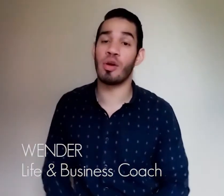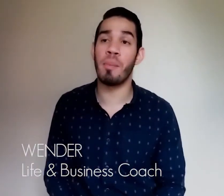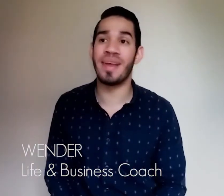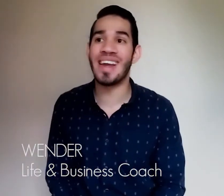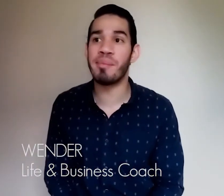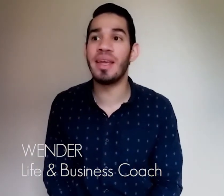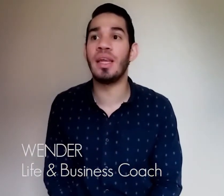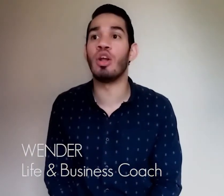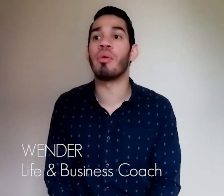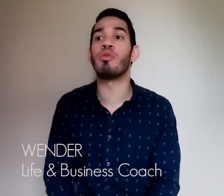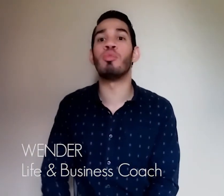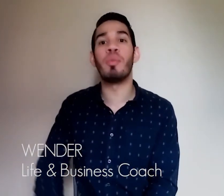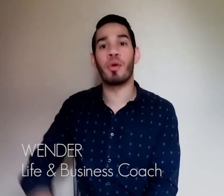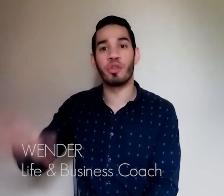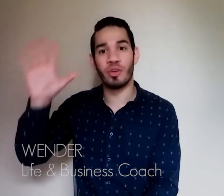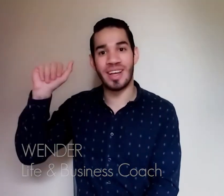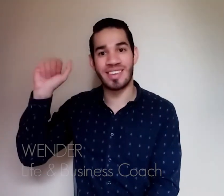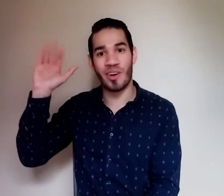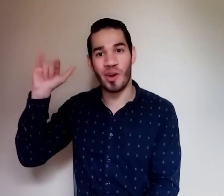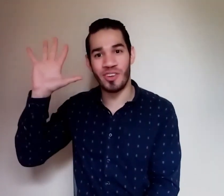acompañarme y nos vemos muy pronto hasta luego